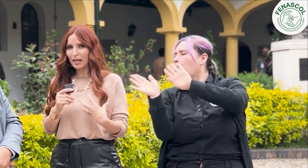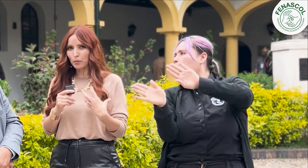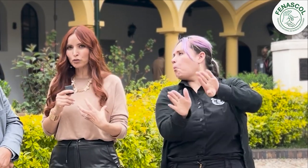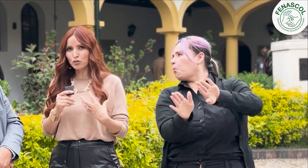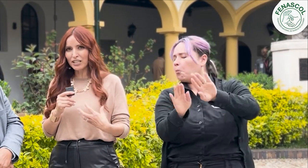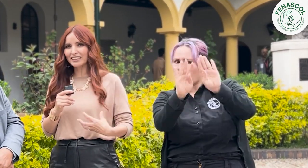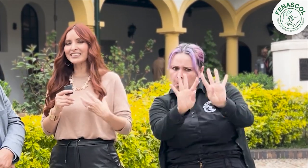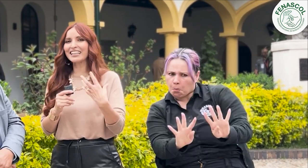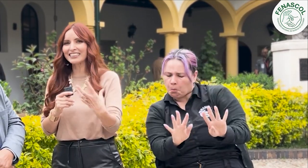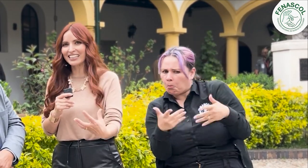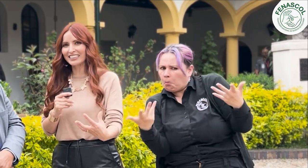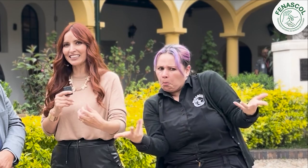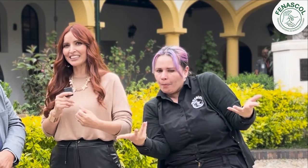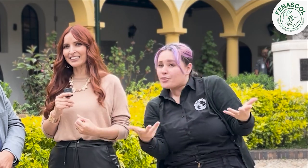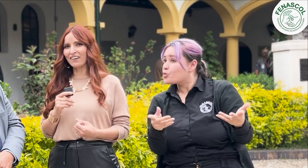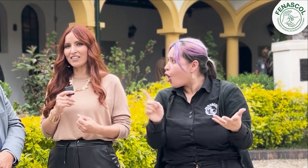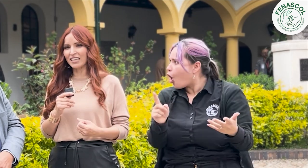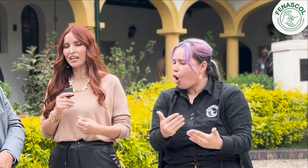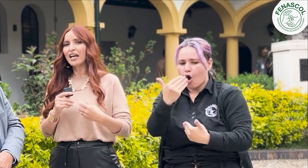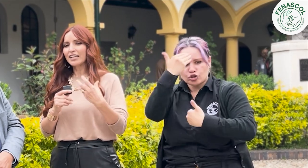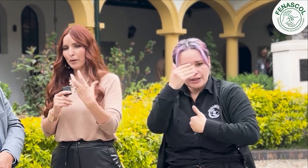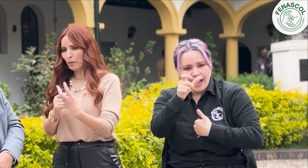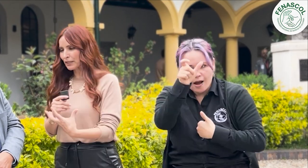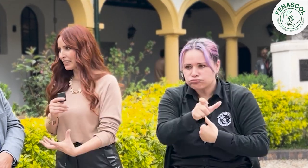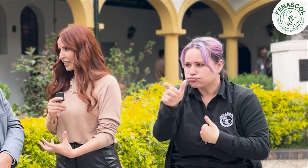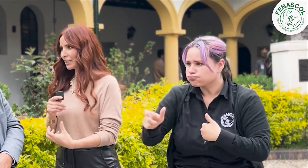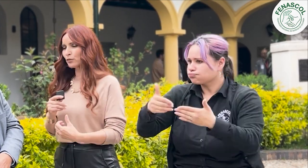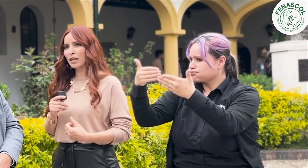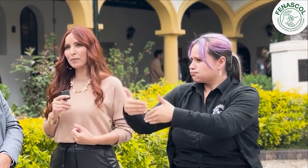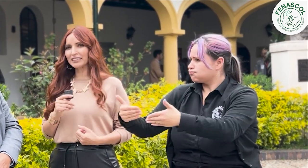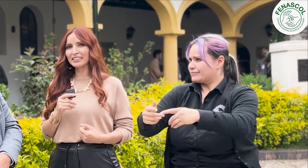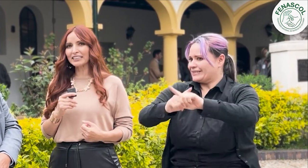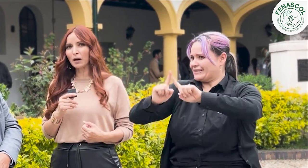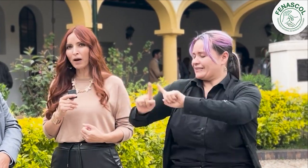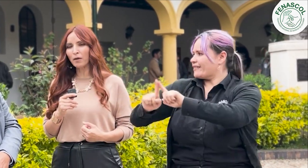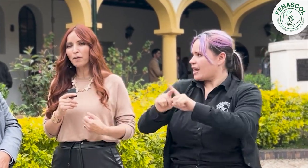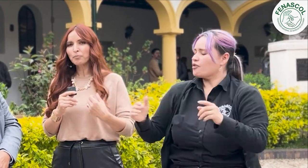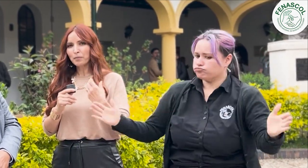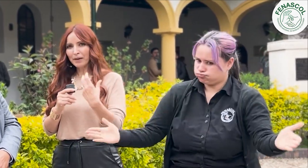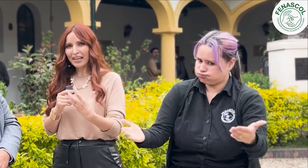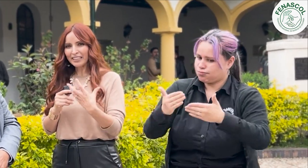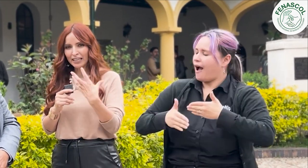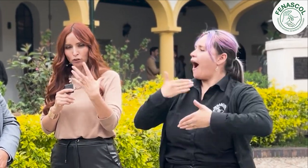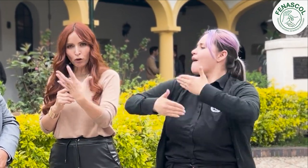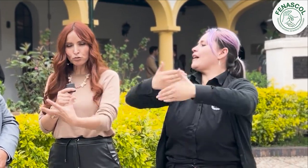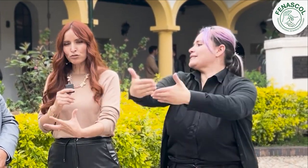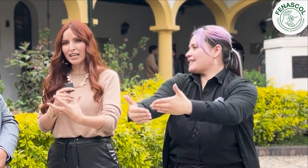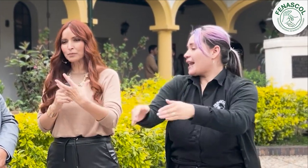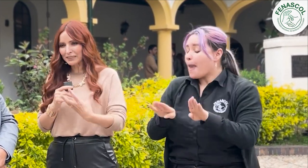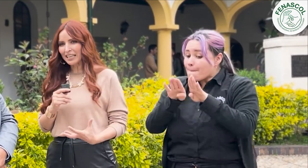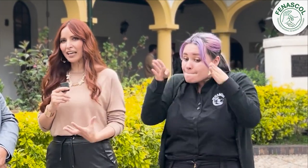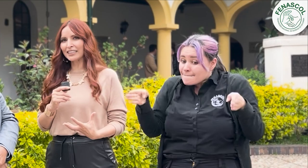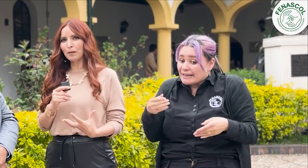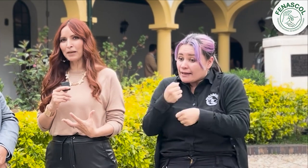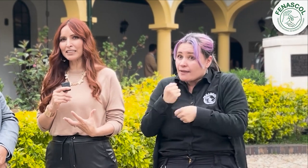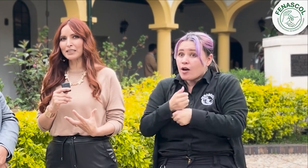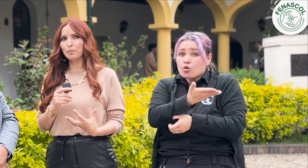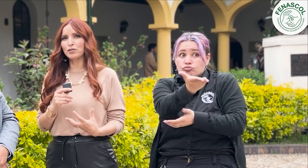conscientes de que se necesita avanzar. Y ahí vamos a estar haciendo unas mesas de trabajo para que todos ustedes tengan esa participación